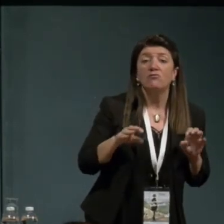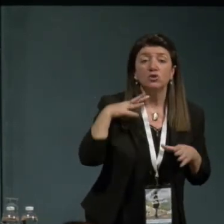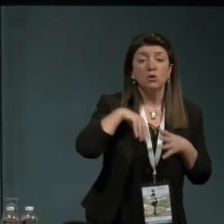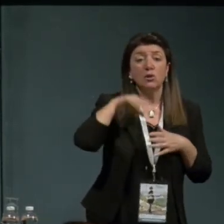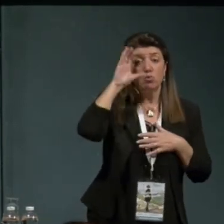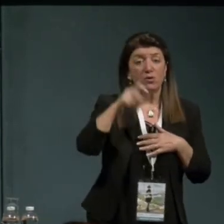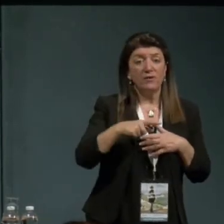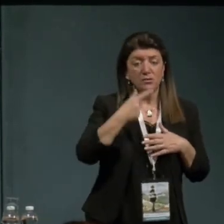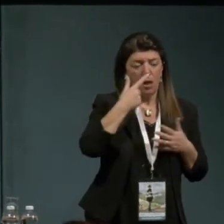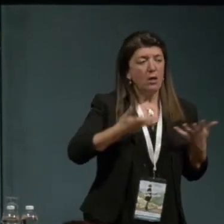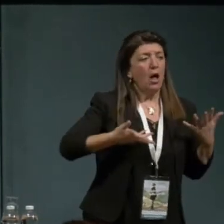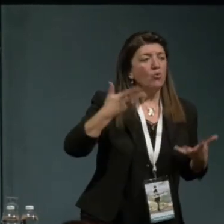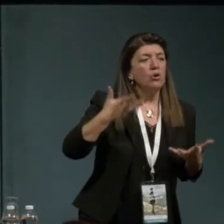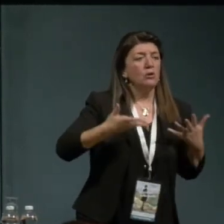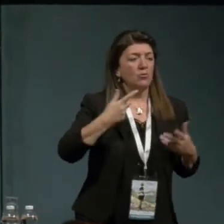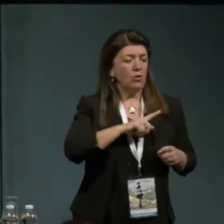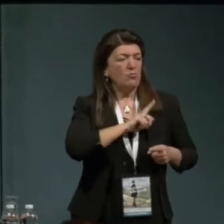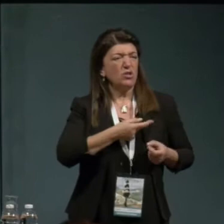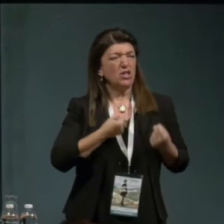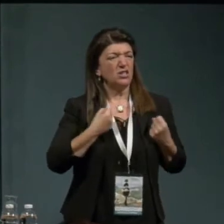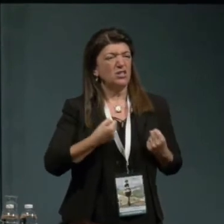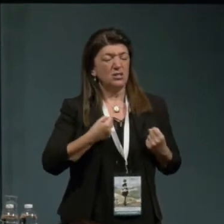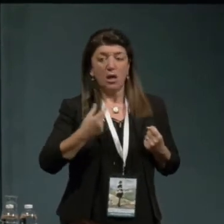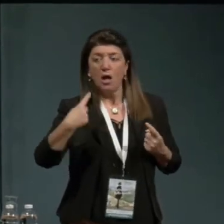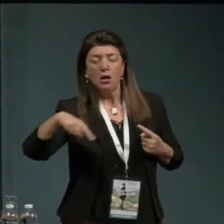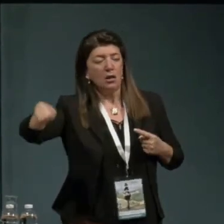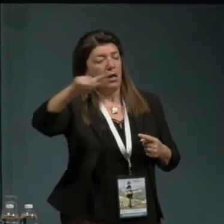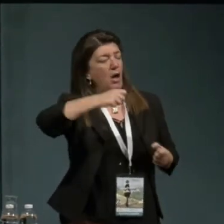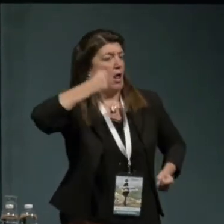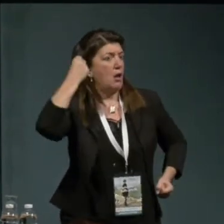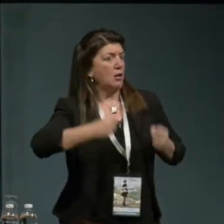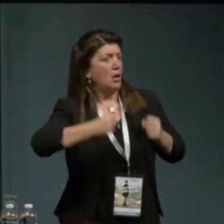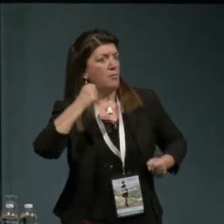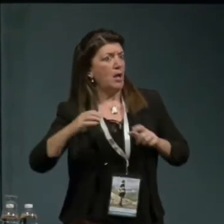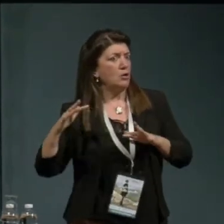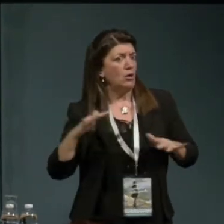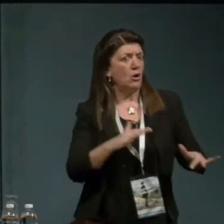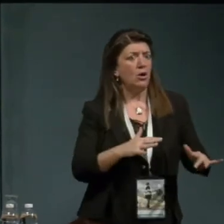allora questo movimento su